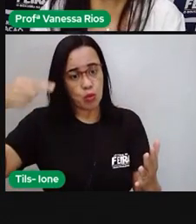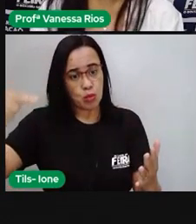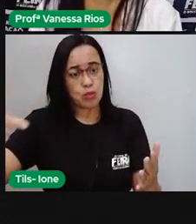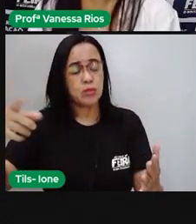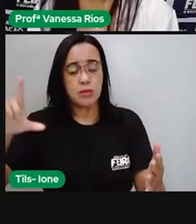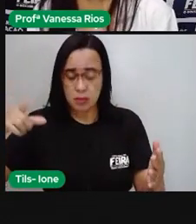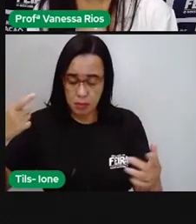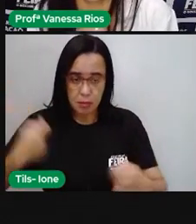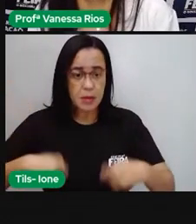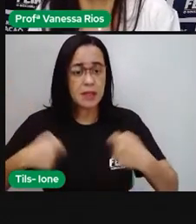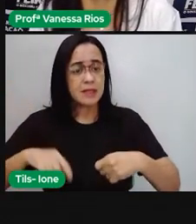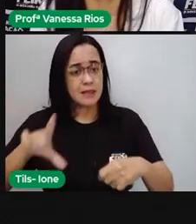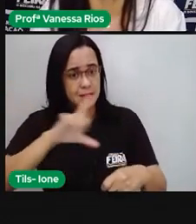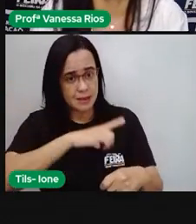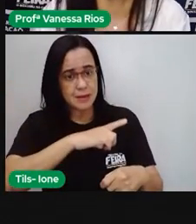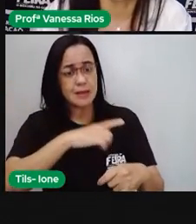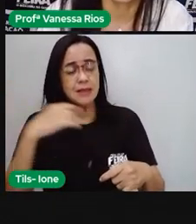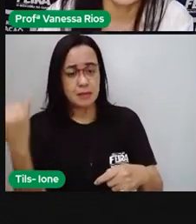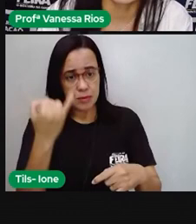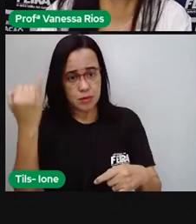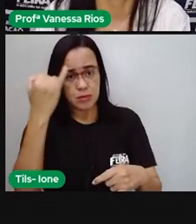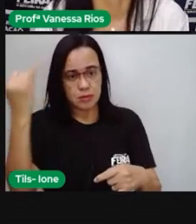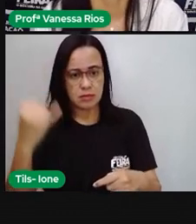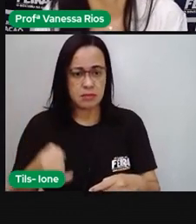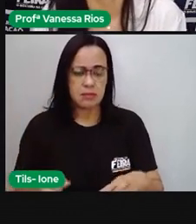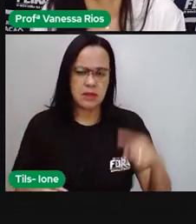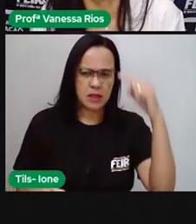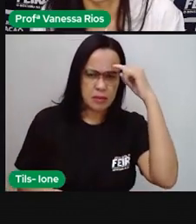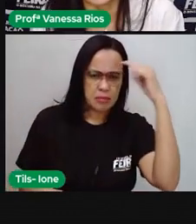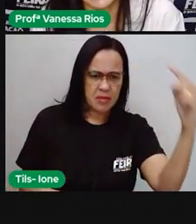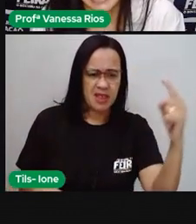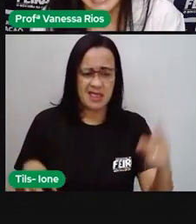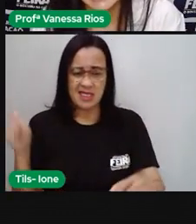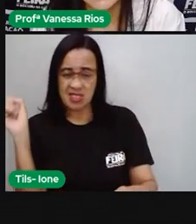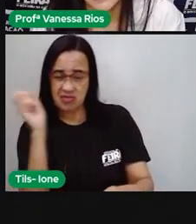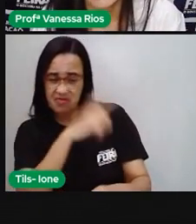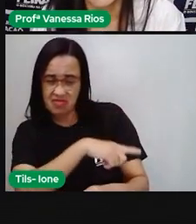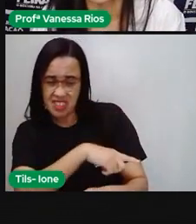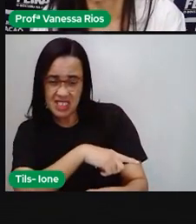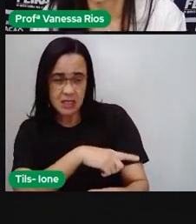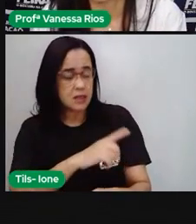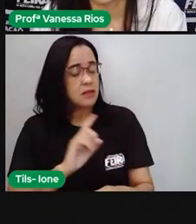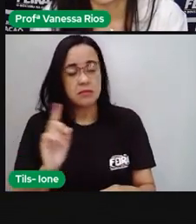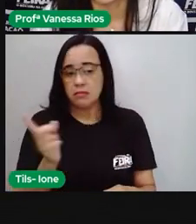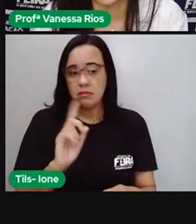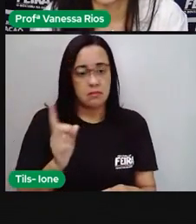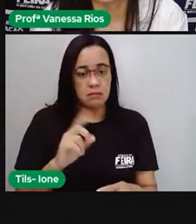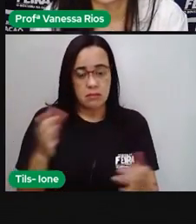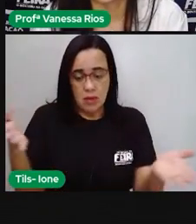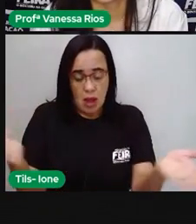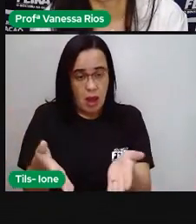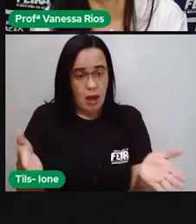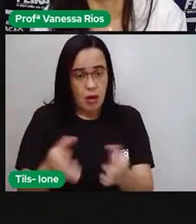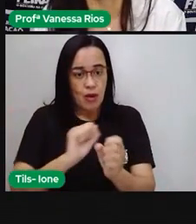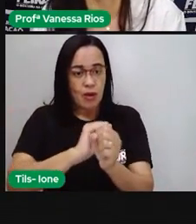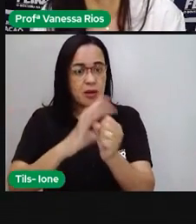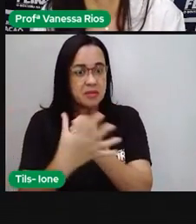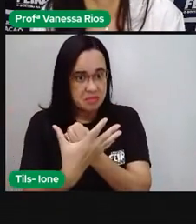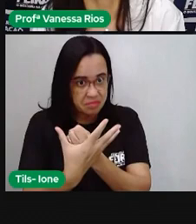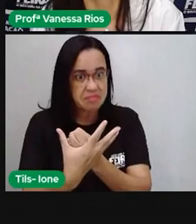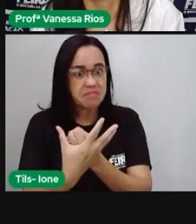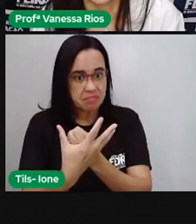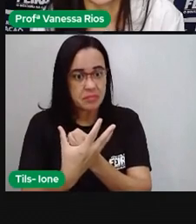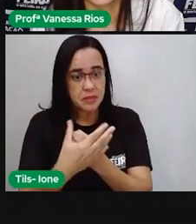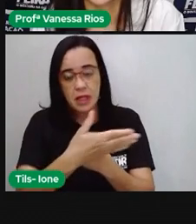E aí, a gente pensa que, às vezes, pode ser difícil, pode ser uma ação complicada. Nesse momento agora da pandemia, que vocês não